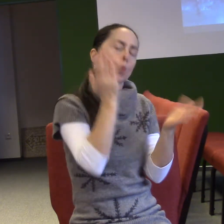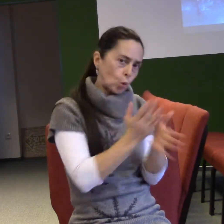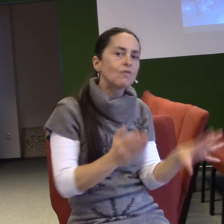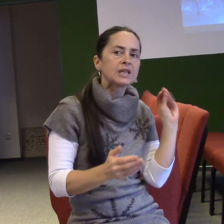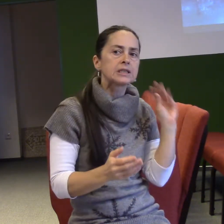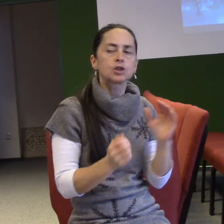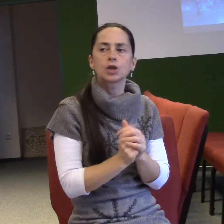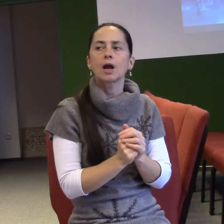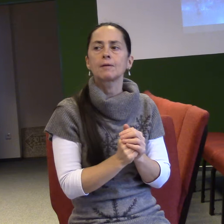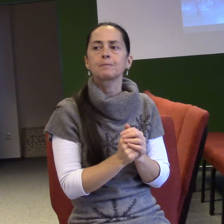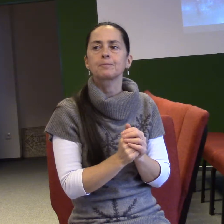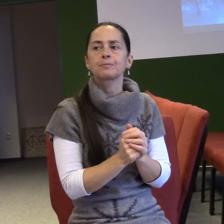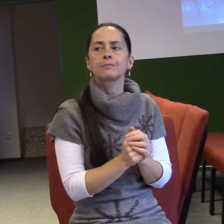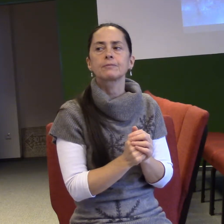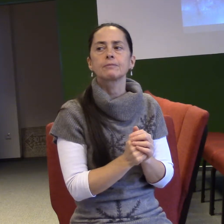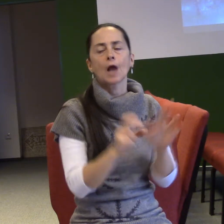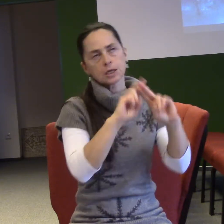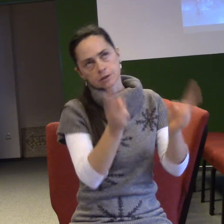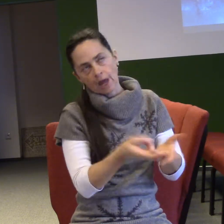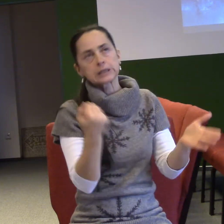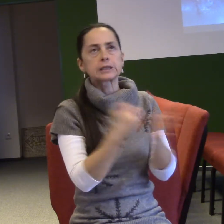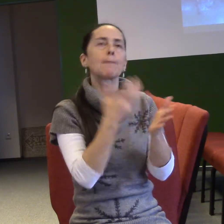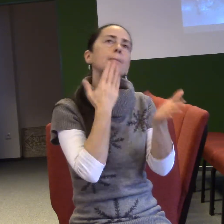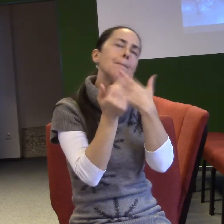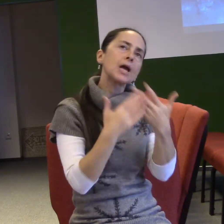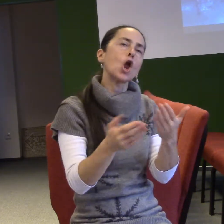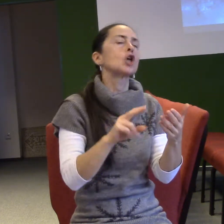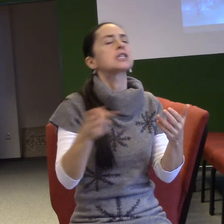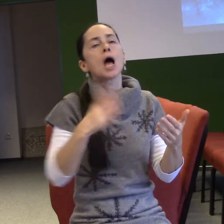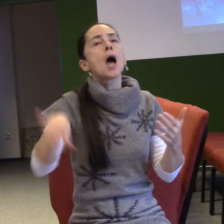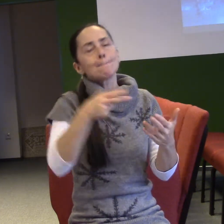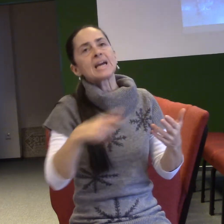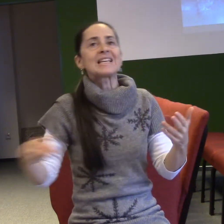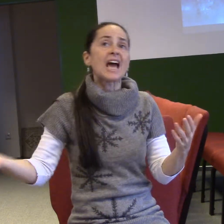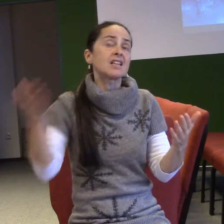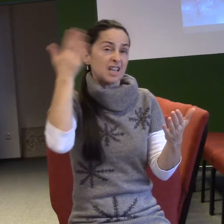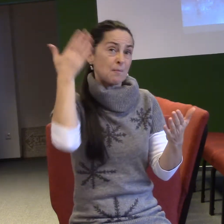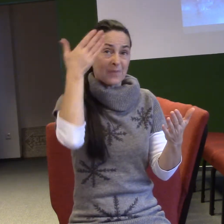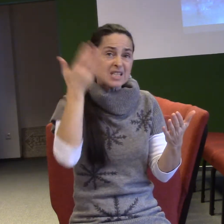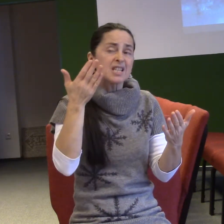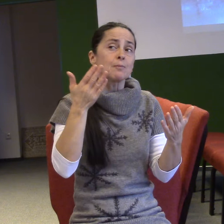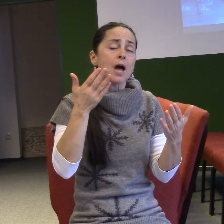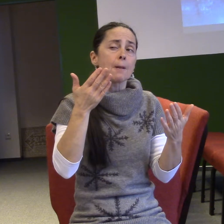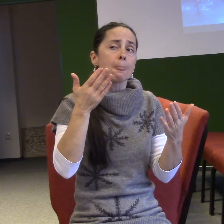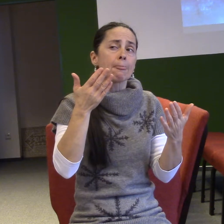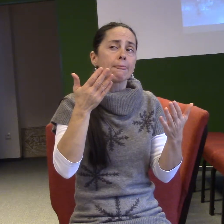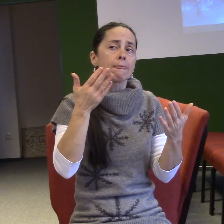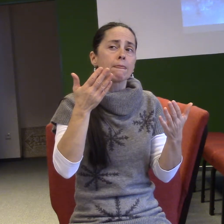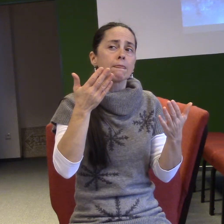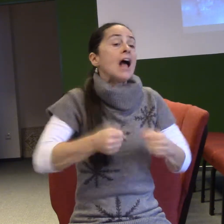Vítejte ve světě milosti. Někdy si myslíme, že naše modlitevní výkony musí spustit něco v nebi, ale nikdy už